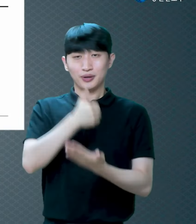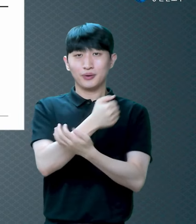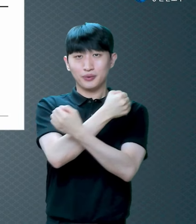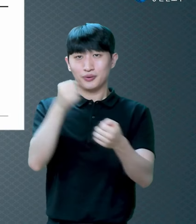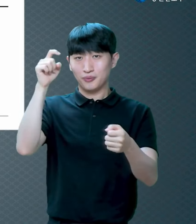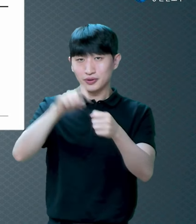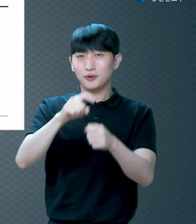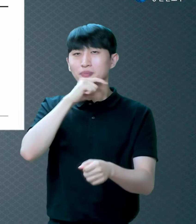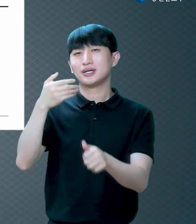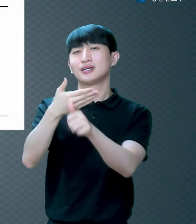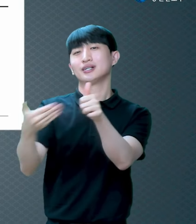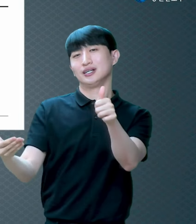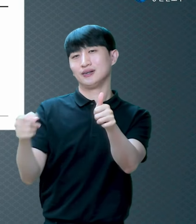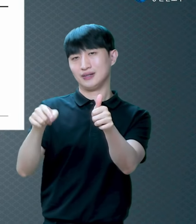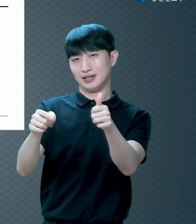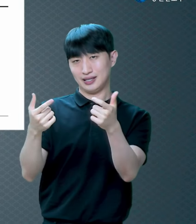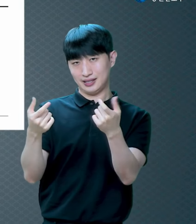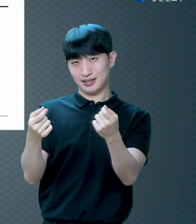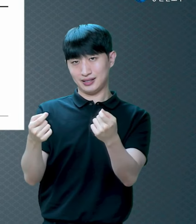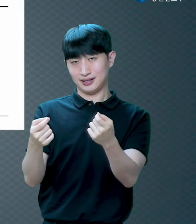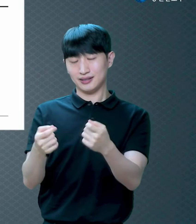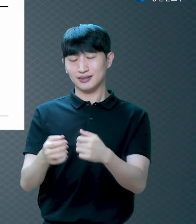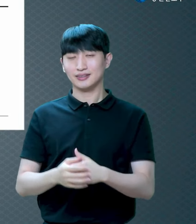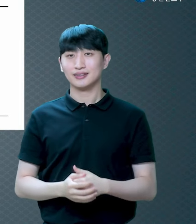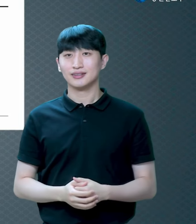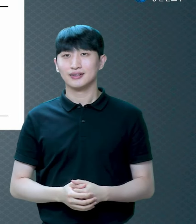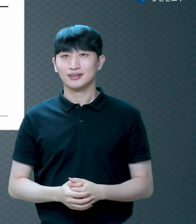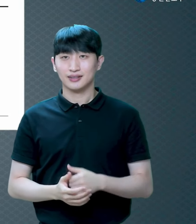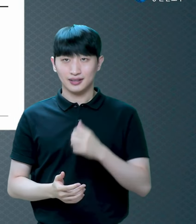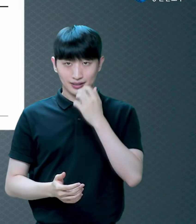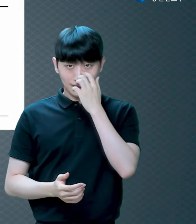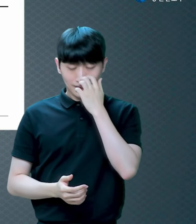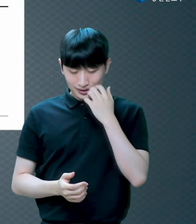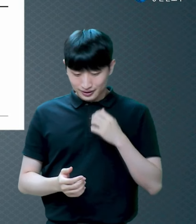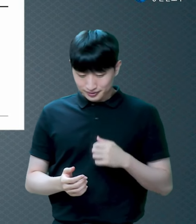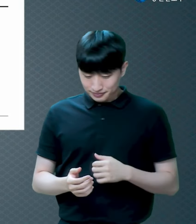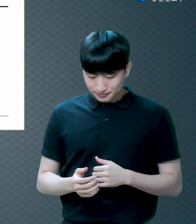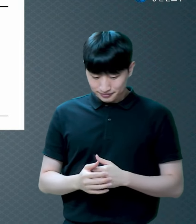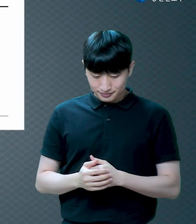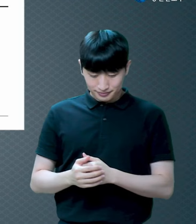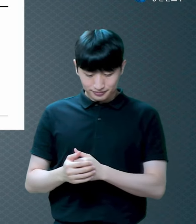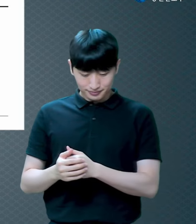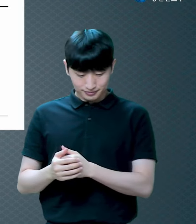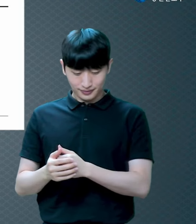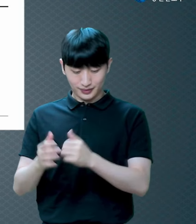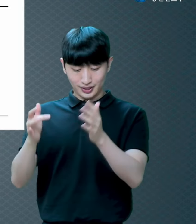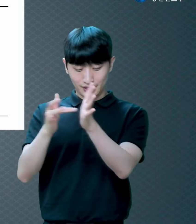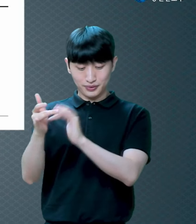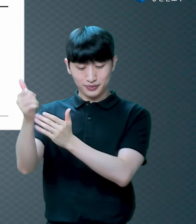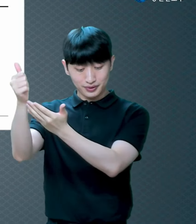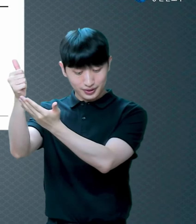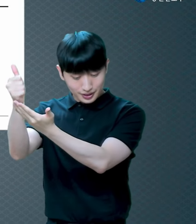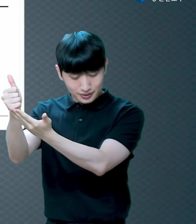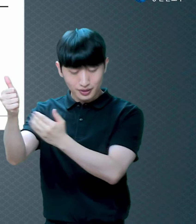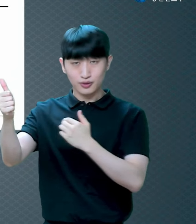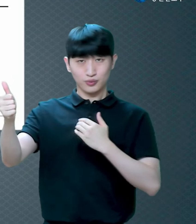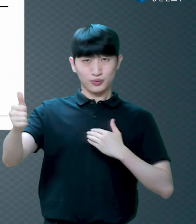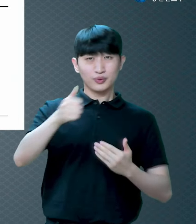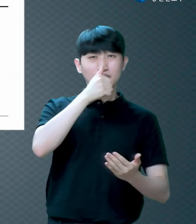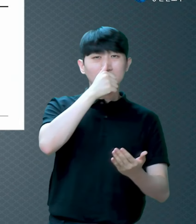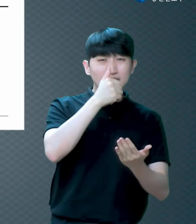예수는 우리 범죄함을 위하여 내어줌이 되고 어디 죽는데